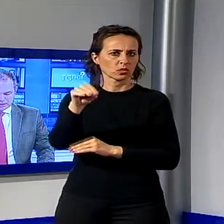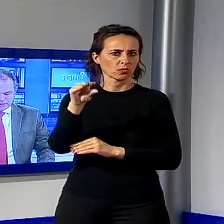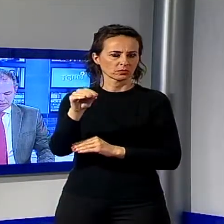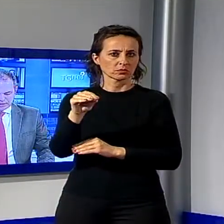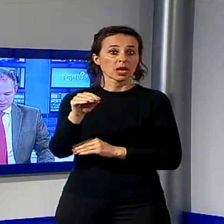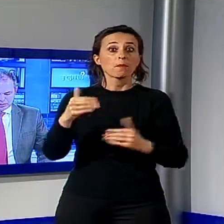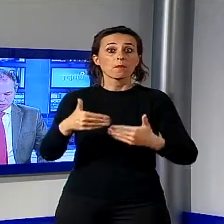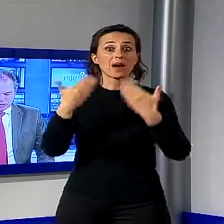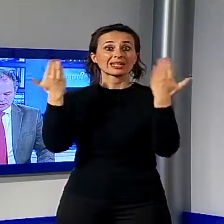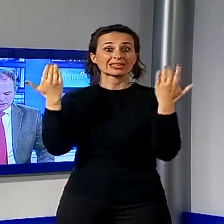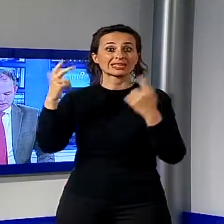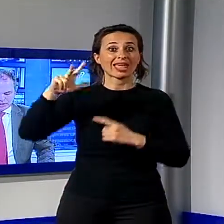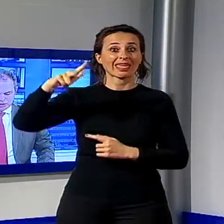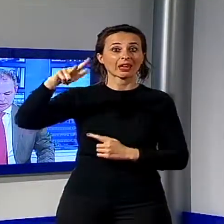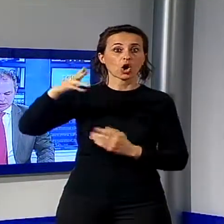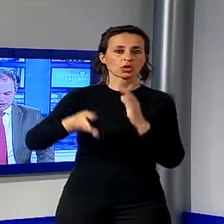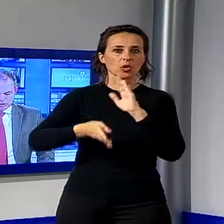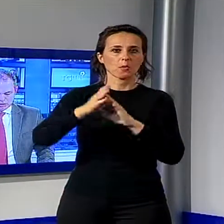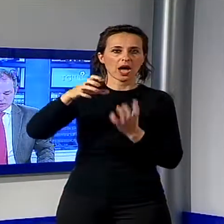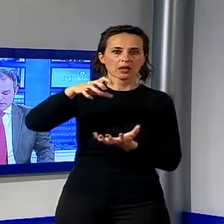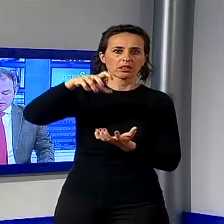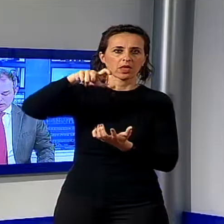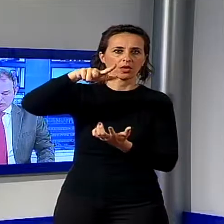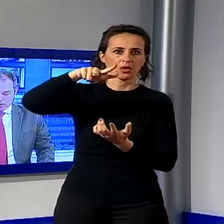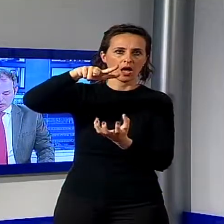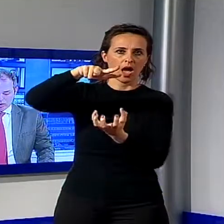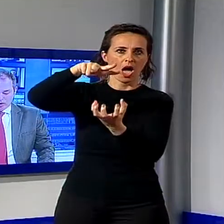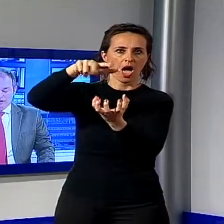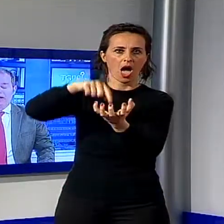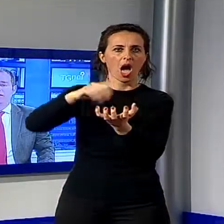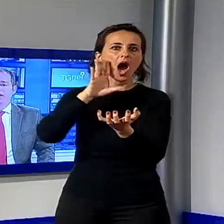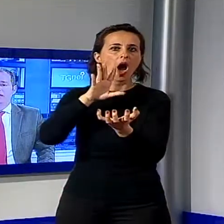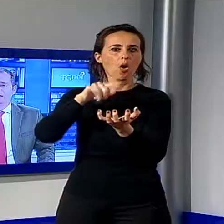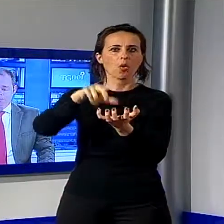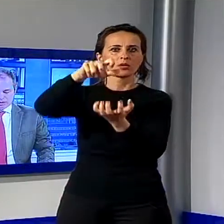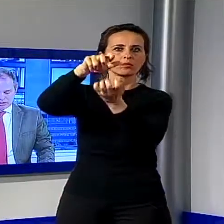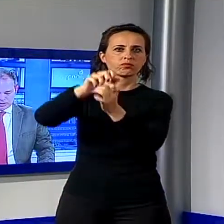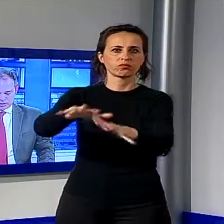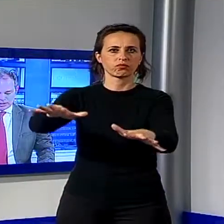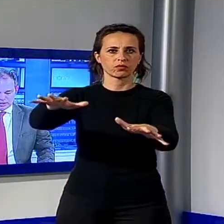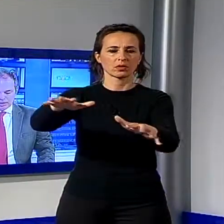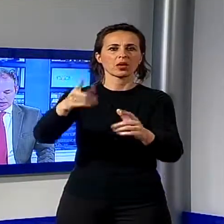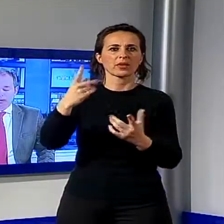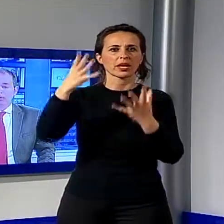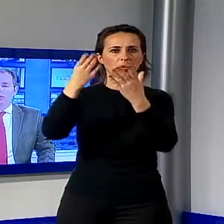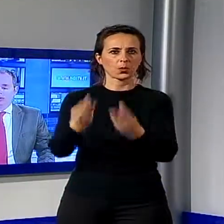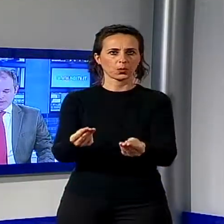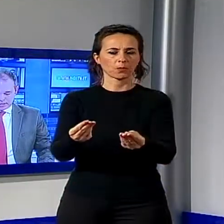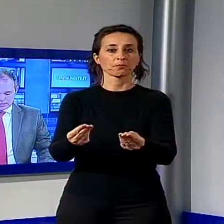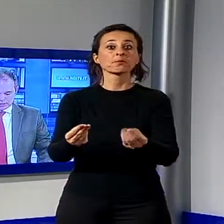spegnimento. Da stabilire l'origine del rogo, fra le varie ipotesi c'è anche quella dolosa e del